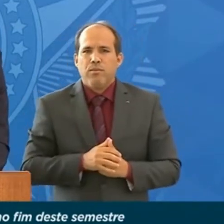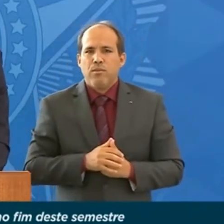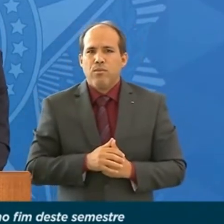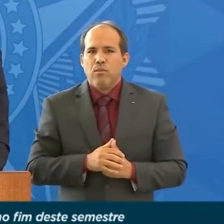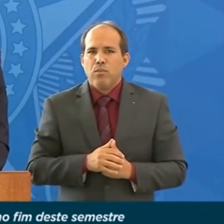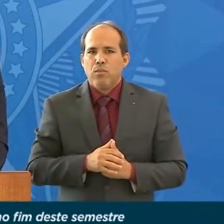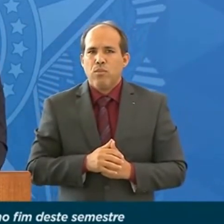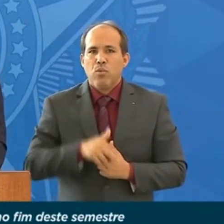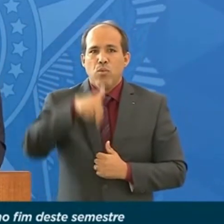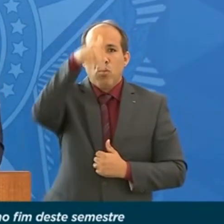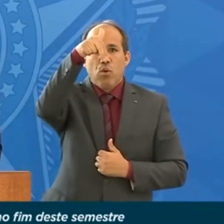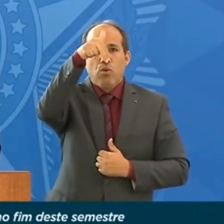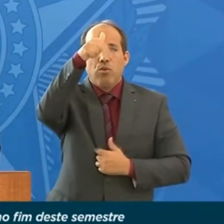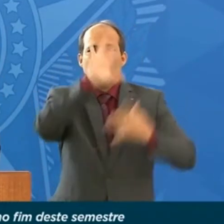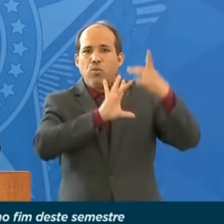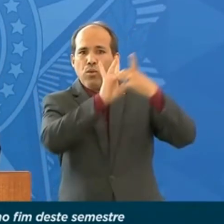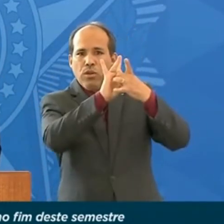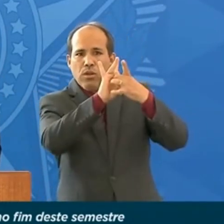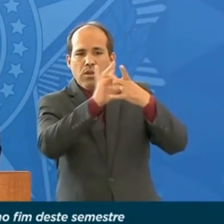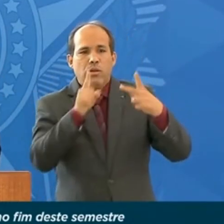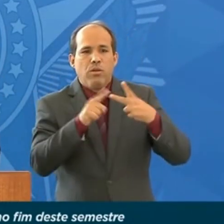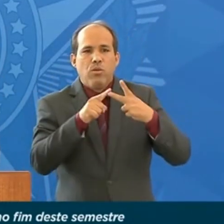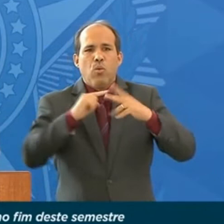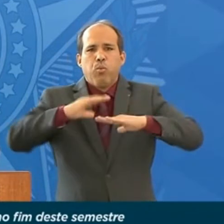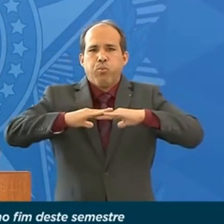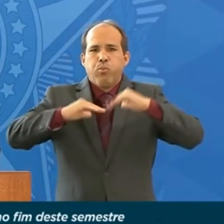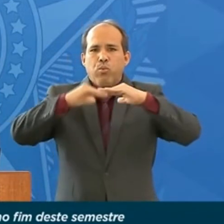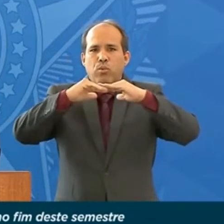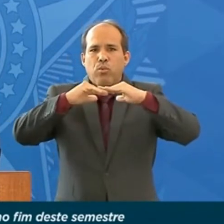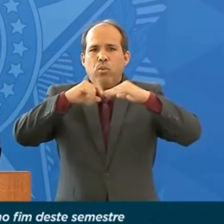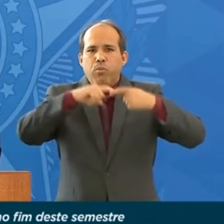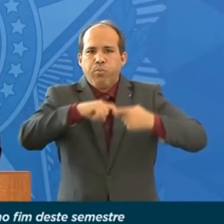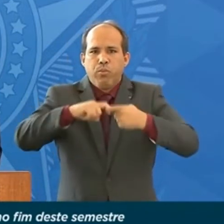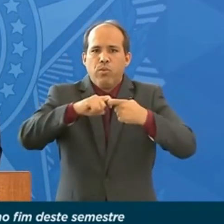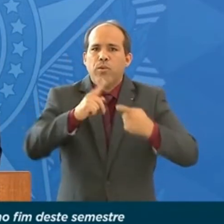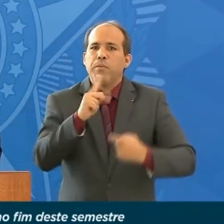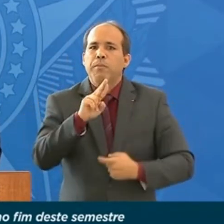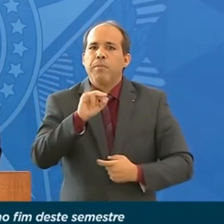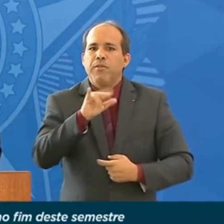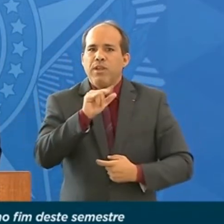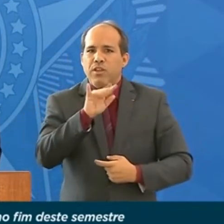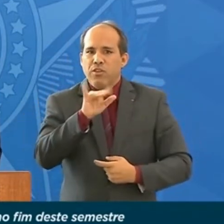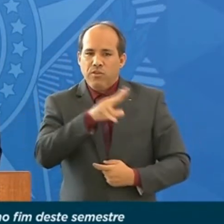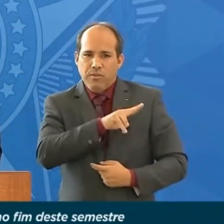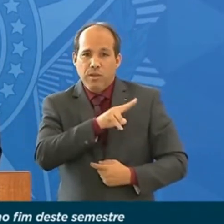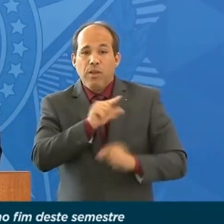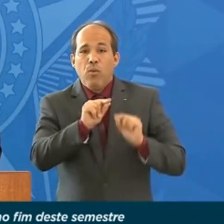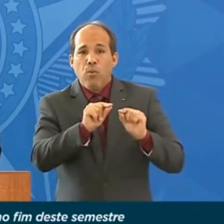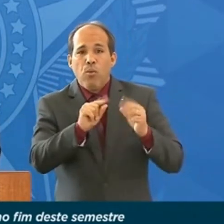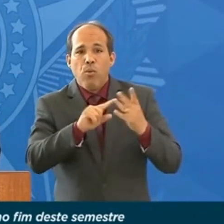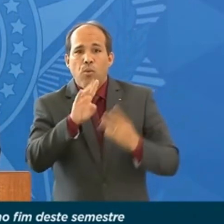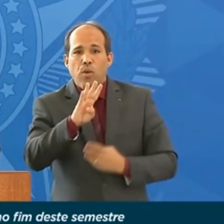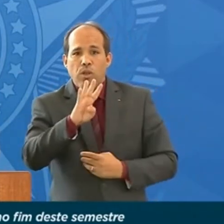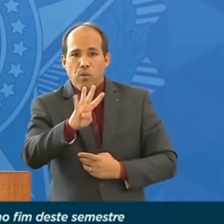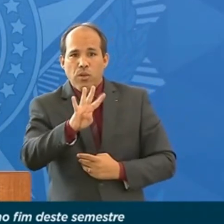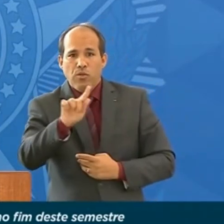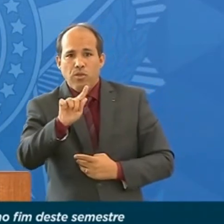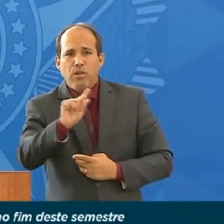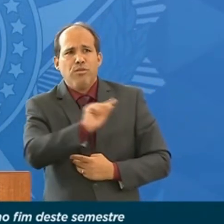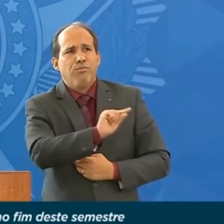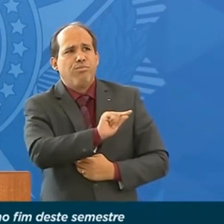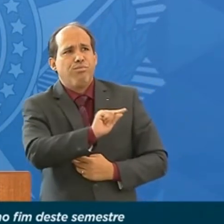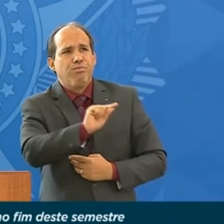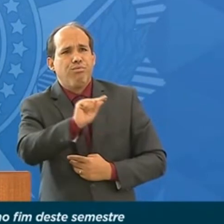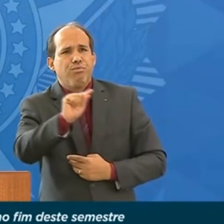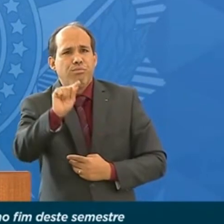Conectado, a construção da rede privativa, 4G para todas as localidades